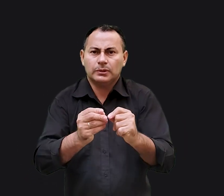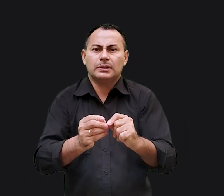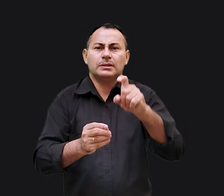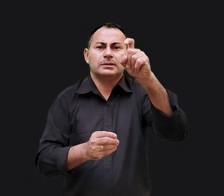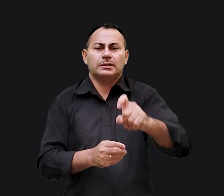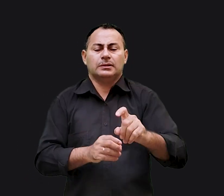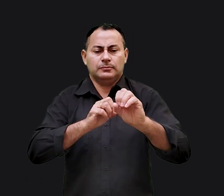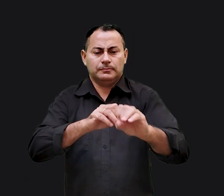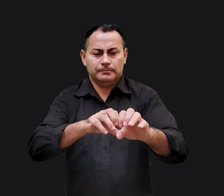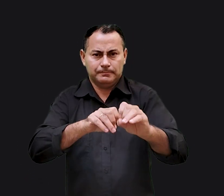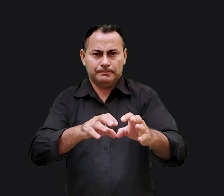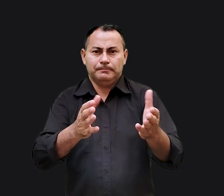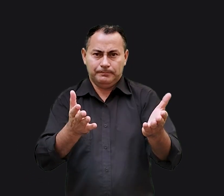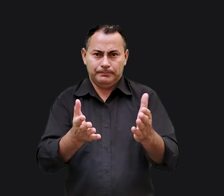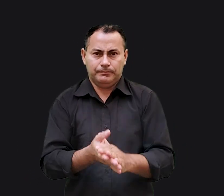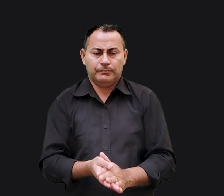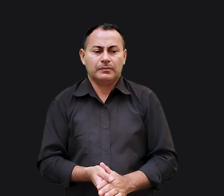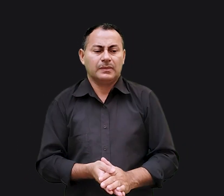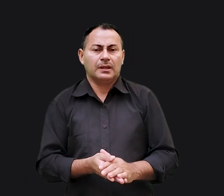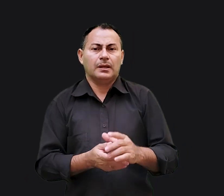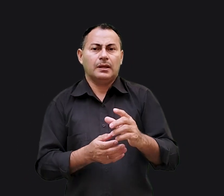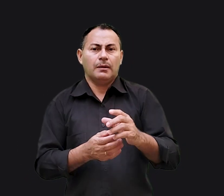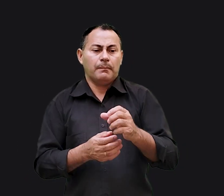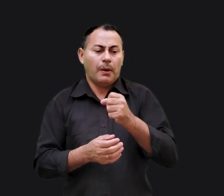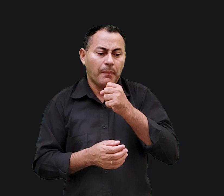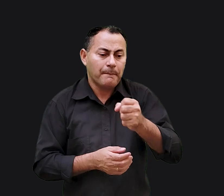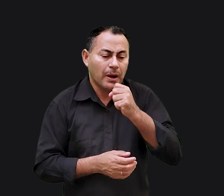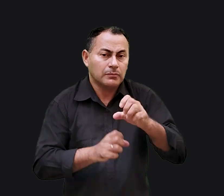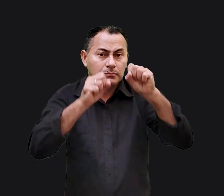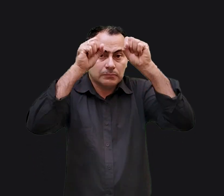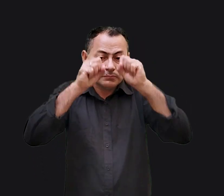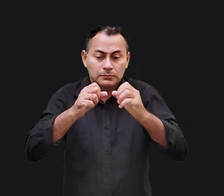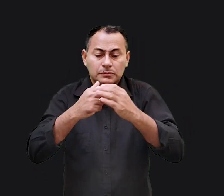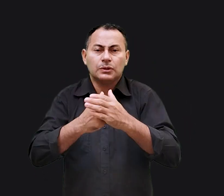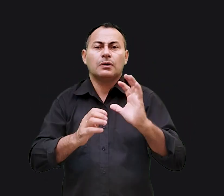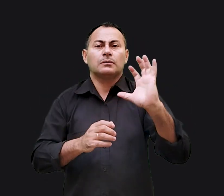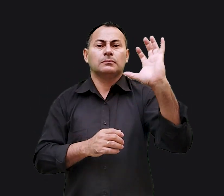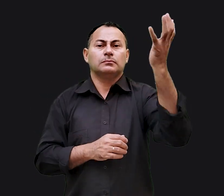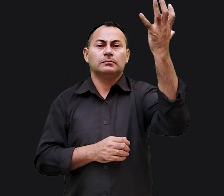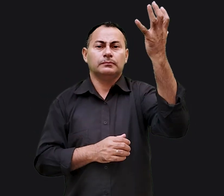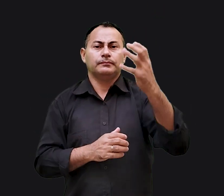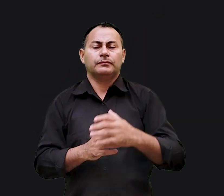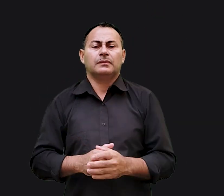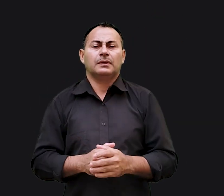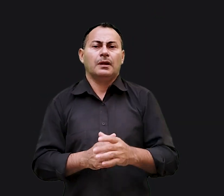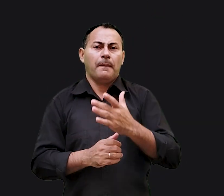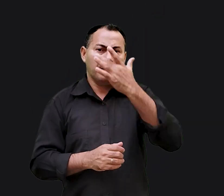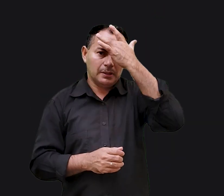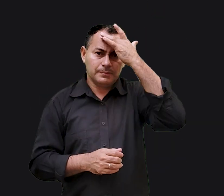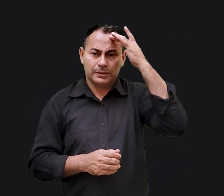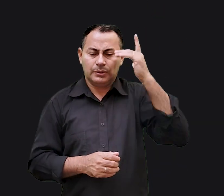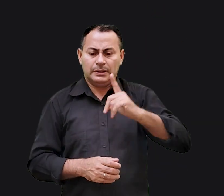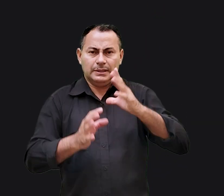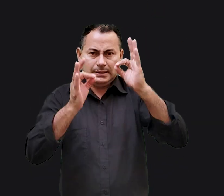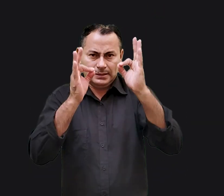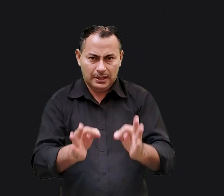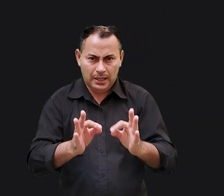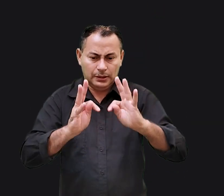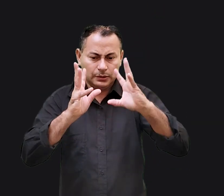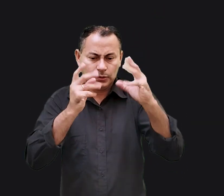tudo em que tinha sido instruído. Ele até entrevistou testemunhas oculares dos acontecimentos para que esse homem tivesse certeza